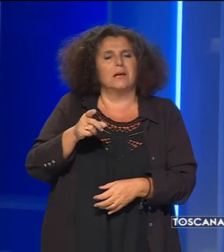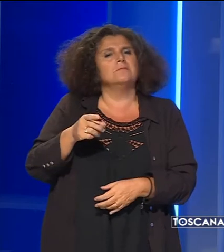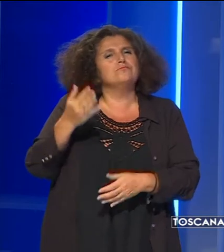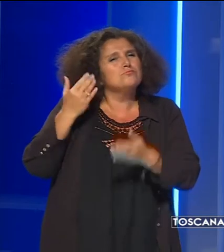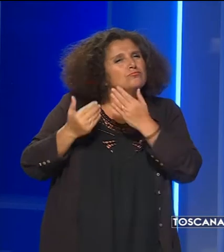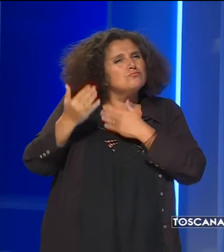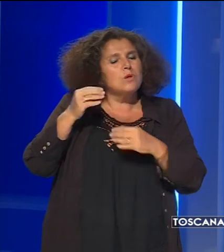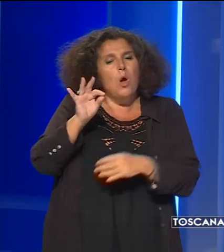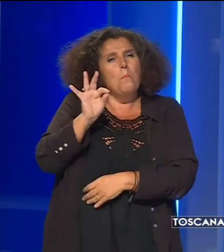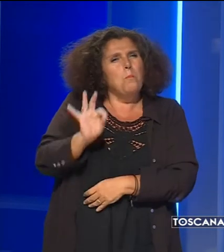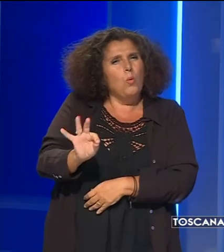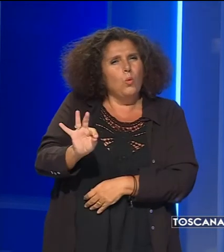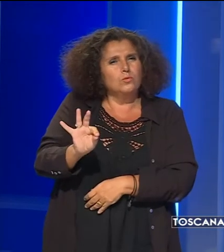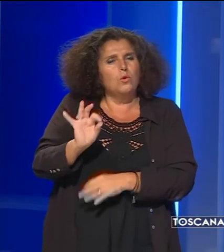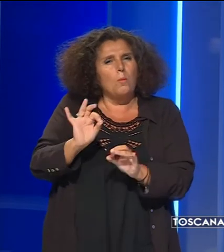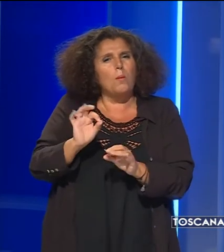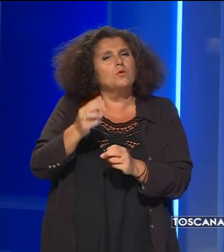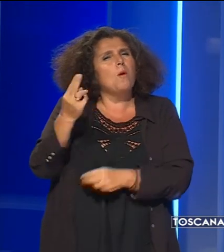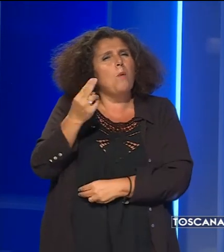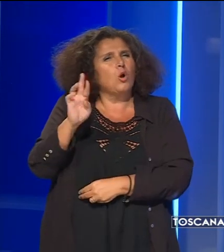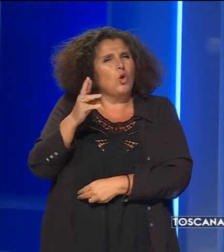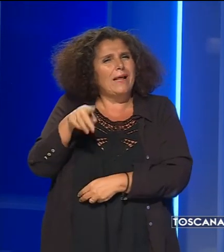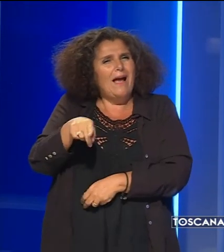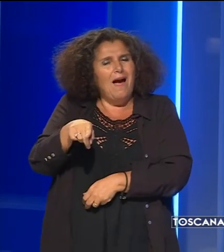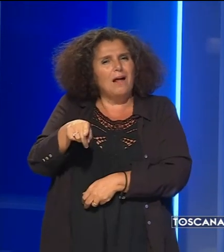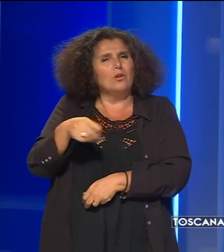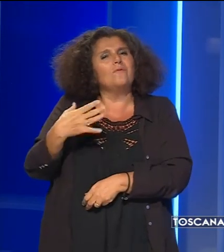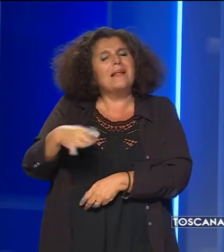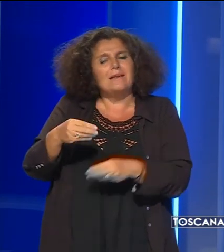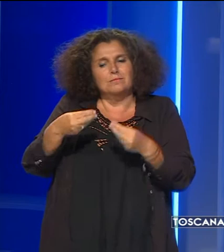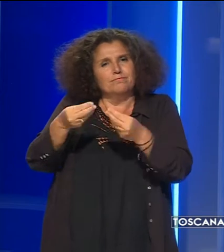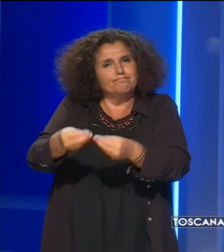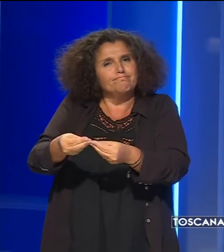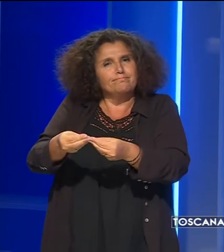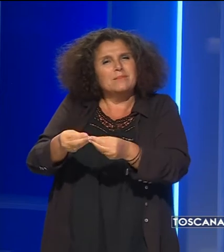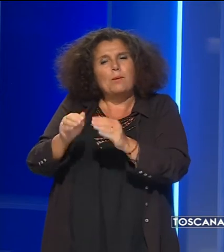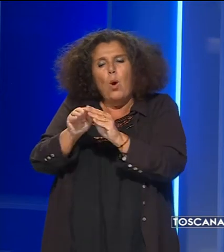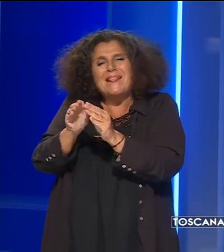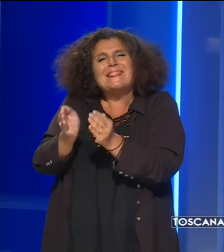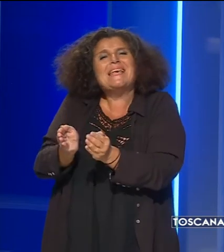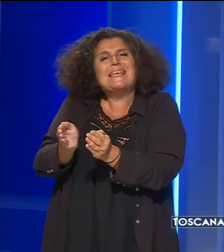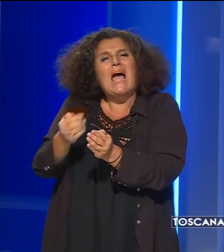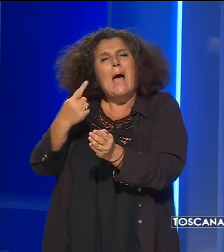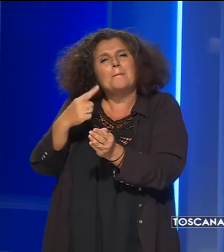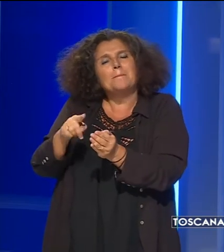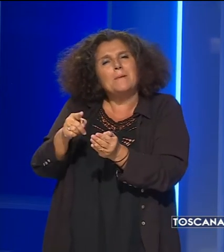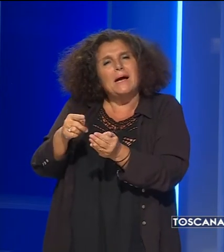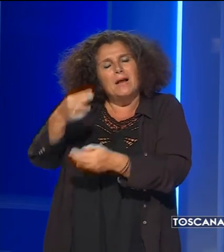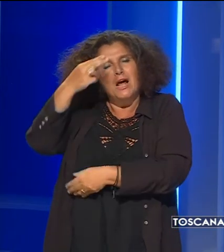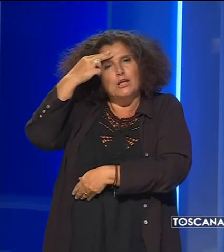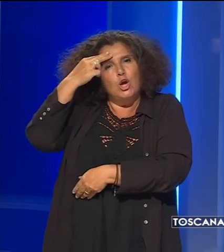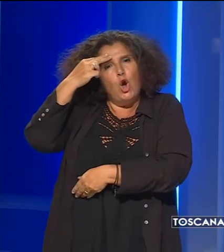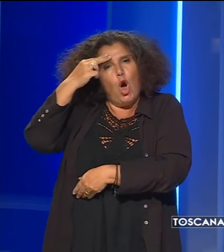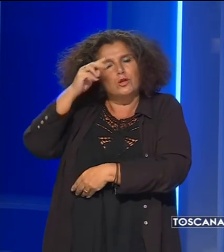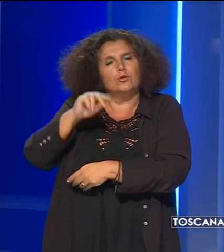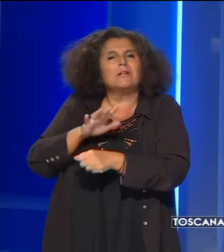nei pressi del punto in cui Riccardo era morto venne installata una sorta di nicchia per favorire il suo ricordo